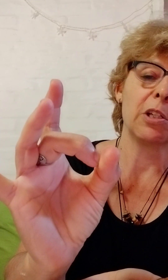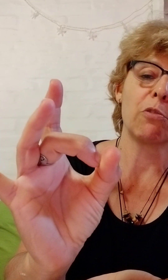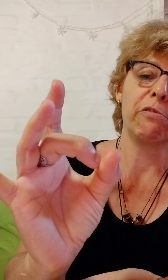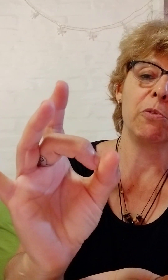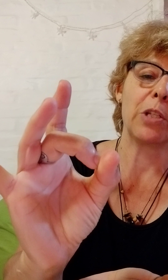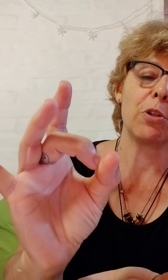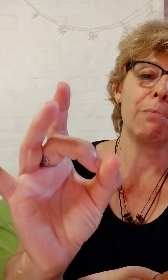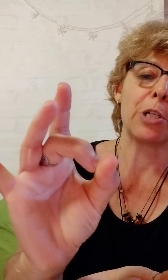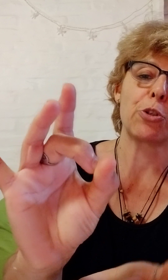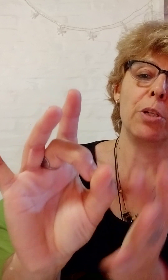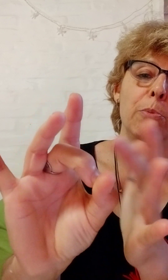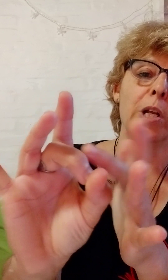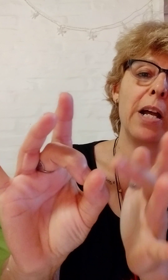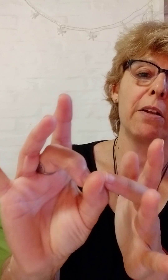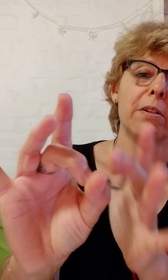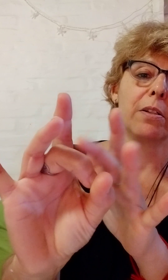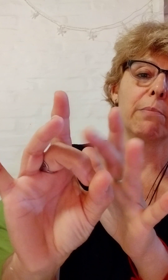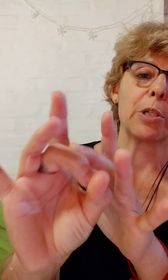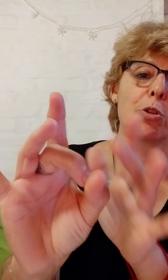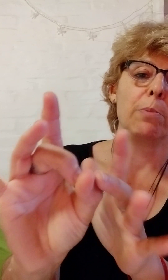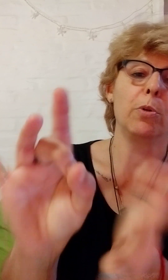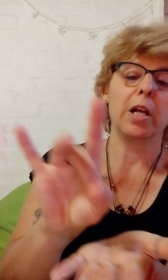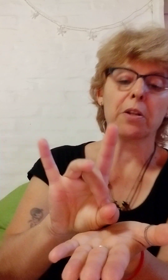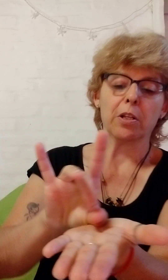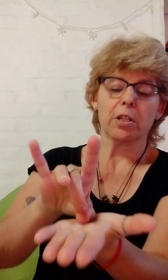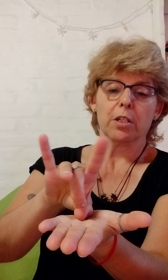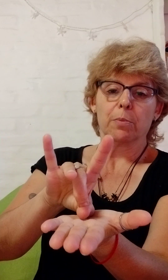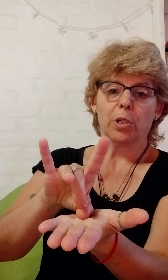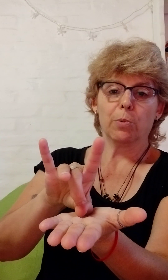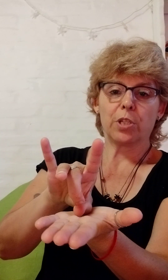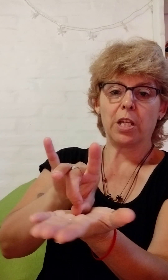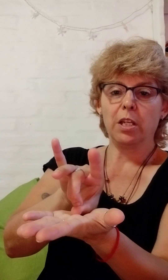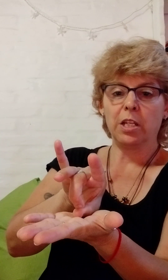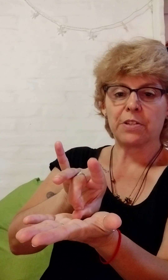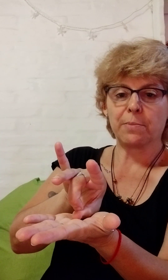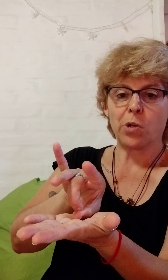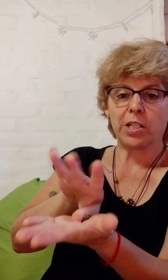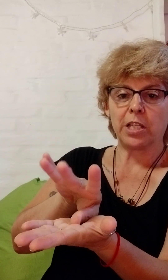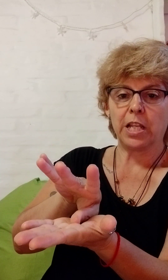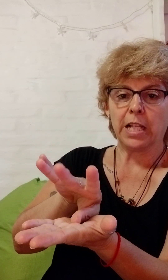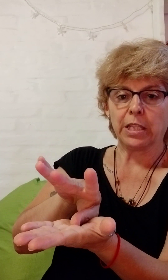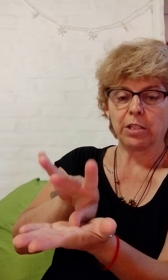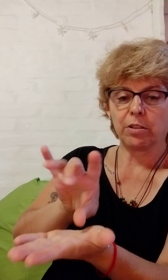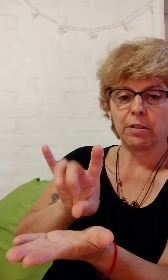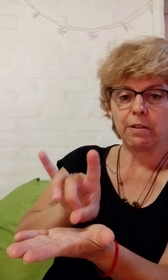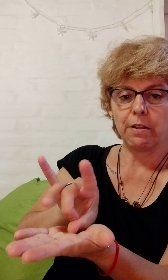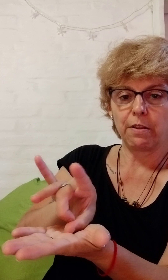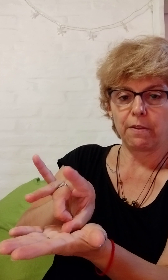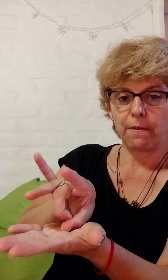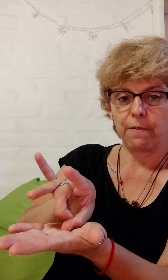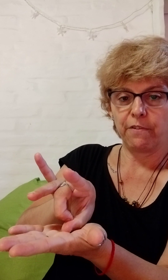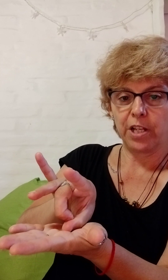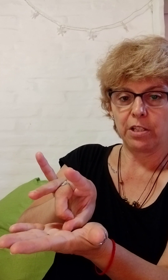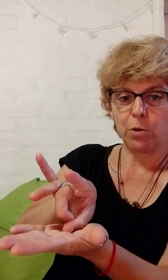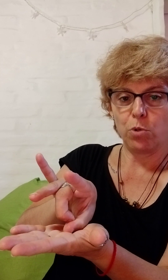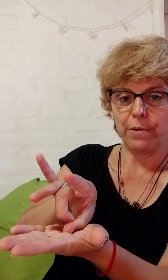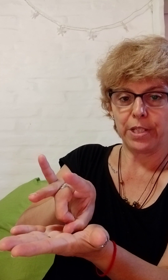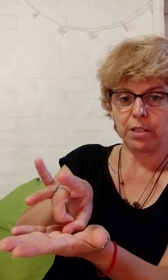Esta es configuración mayor y pulgar. Mayor y pulgar. Ponemos ahí. Y hacemos hacia adelante. Fíjense. Una vez.